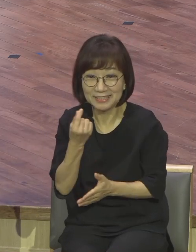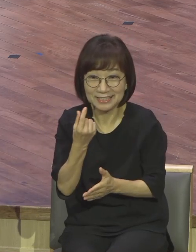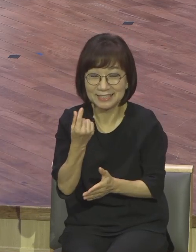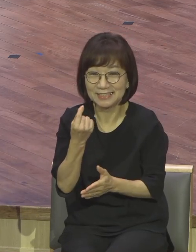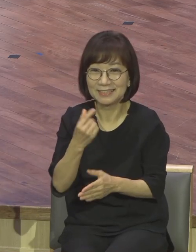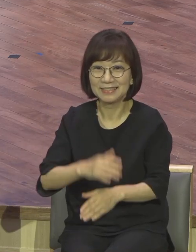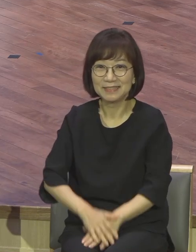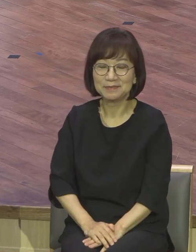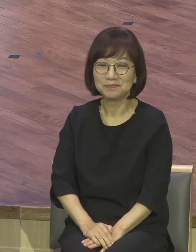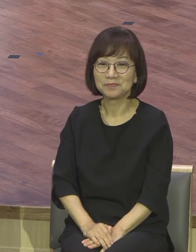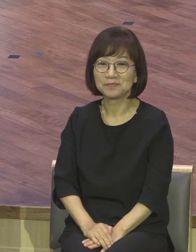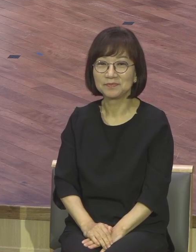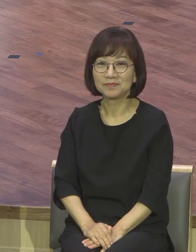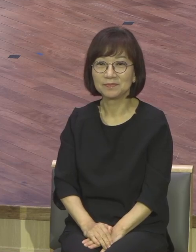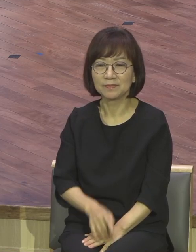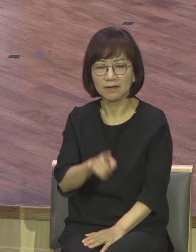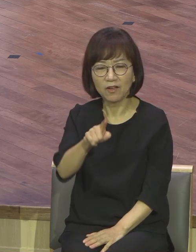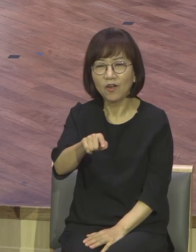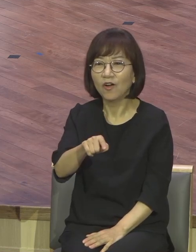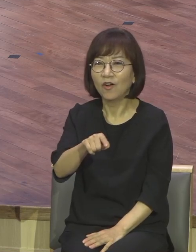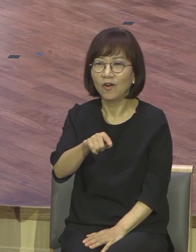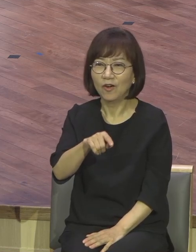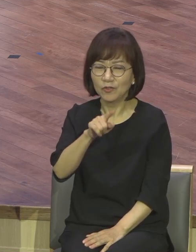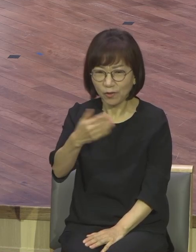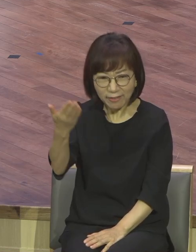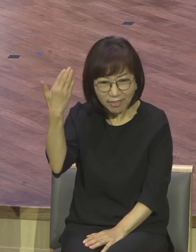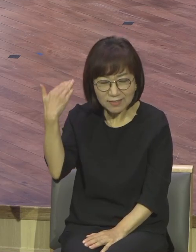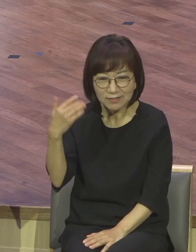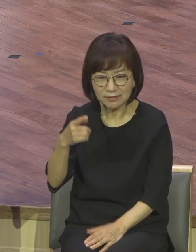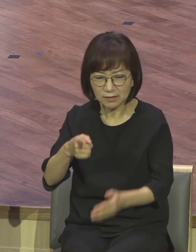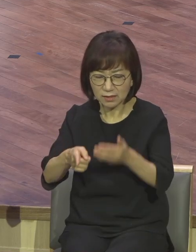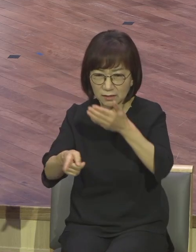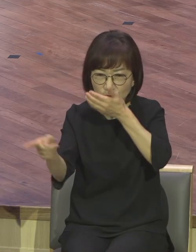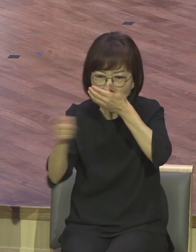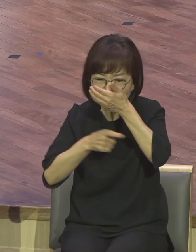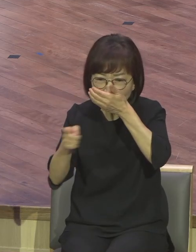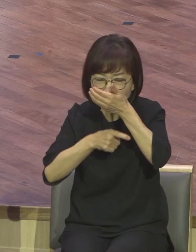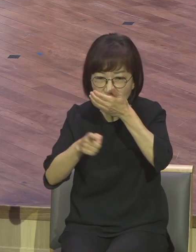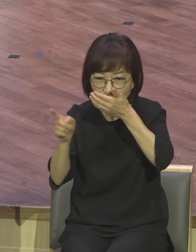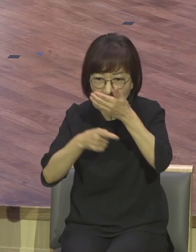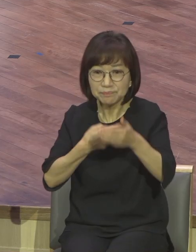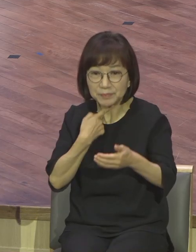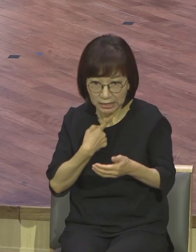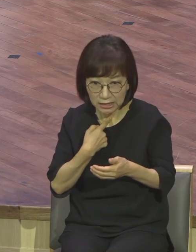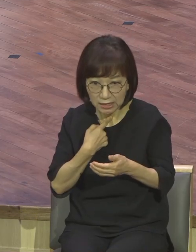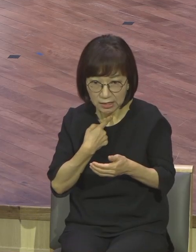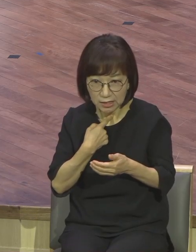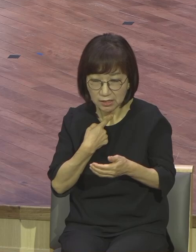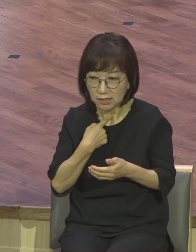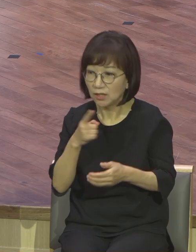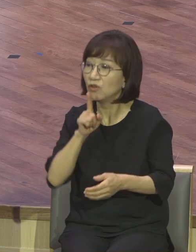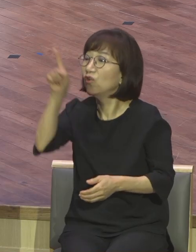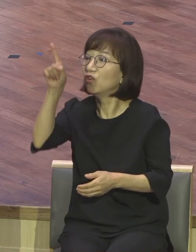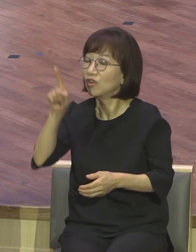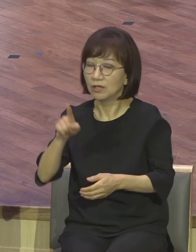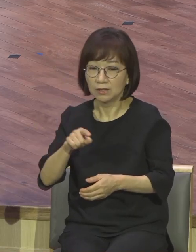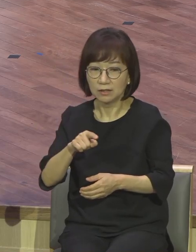누가 고소해도 소용없어요. 너 전에 뭐 너 도둑길 했잖아. 내 거 결론소 갔다 와서 내 거 대가 치러 와서 그럼 끝난 거예요. 그건 누가 고소해도